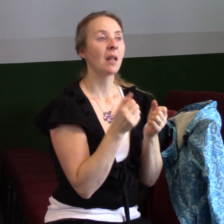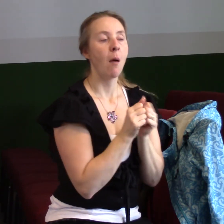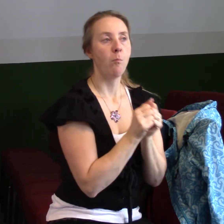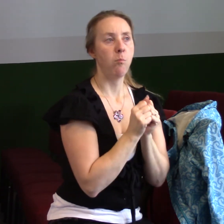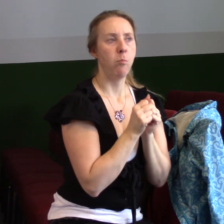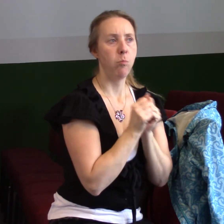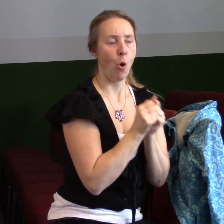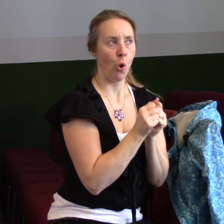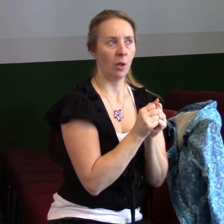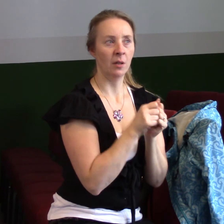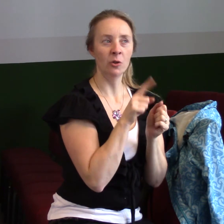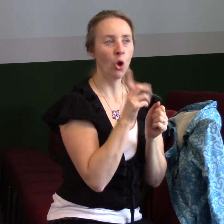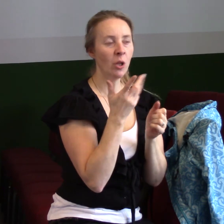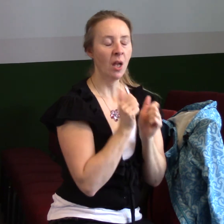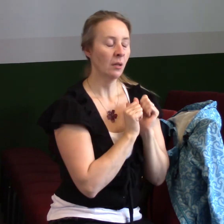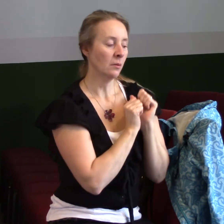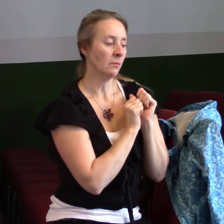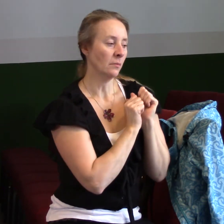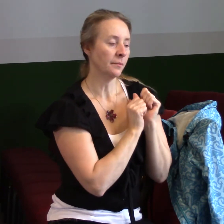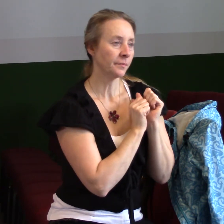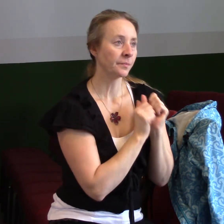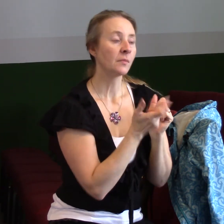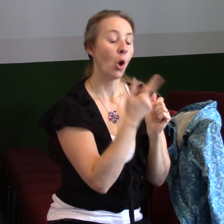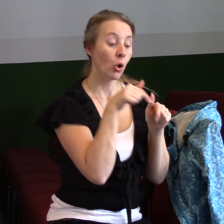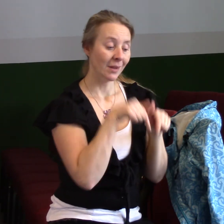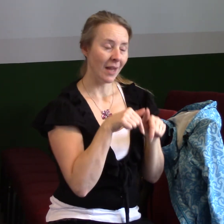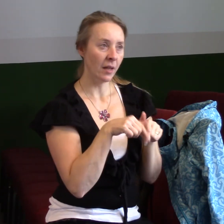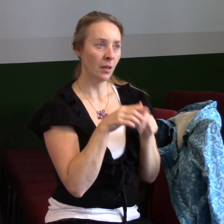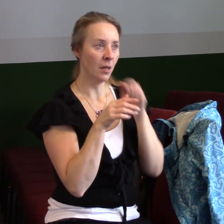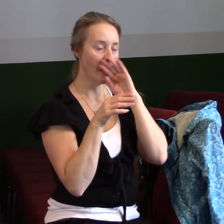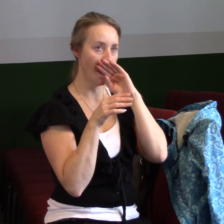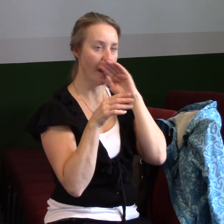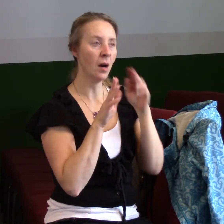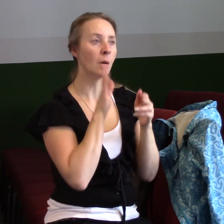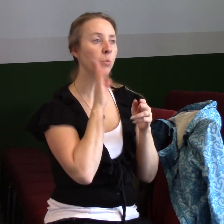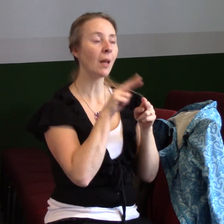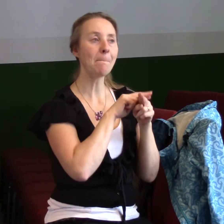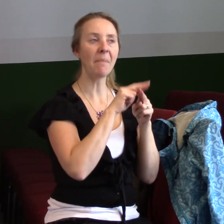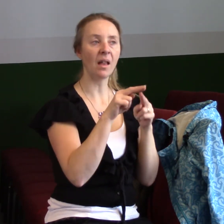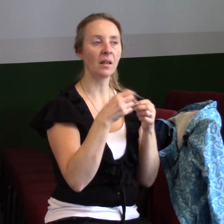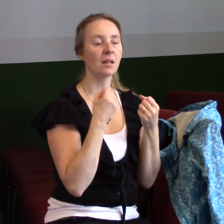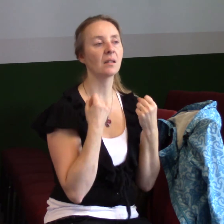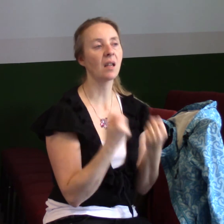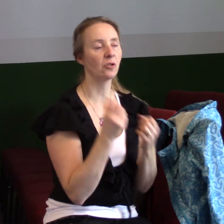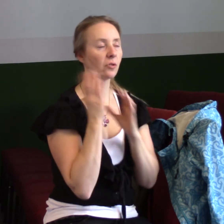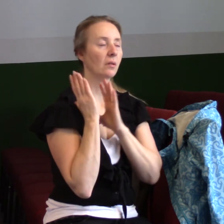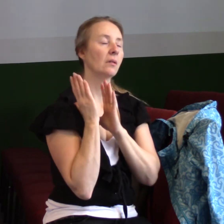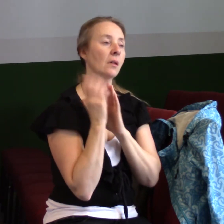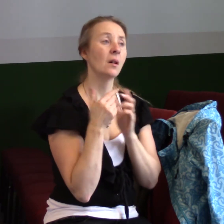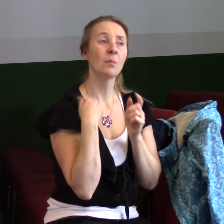protože to není o břemenu, to není o tom, že odsud půjdete s naloženými zády a prostě říkám se, aha, tak zase tohle všechno musím dělat. Právě